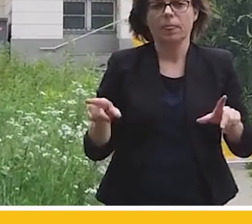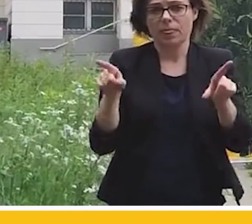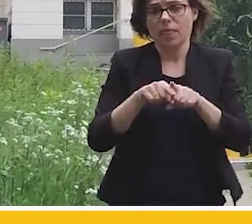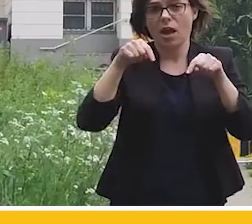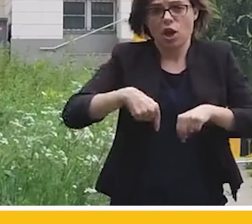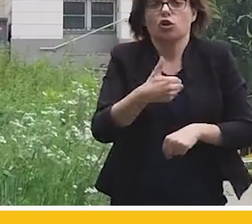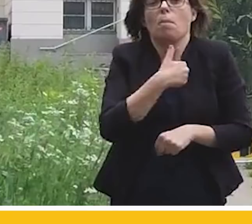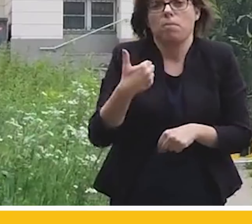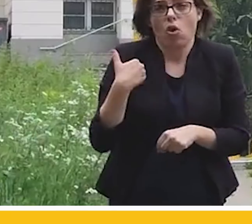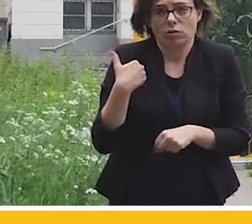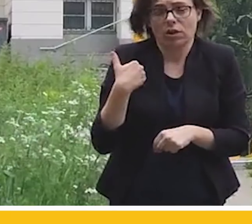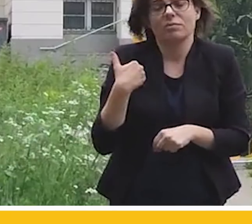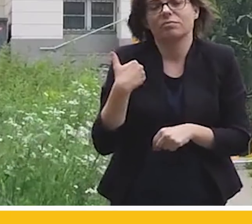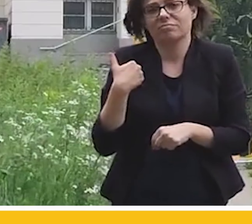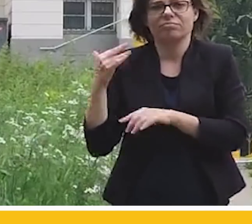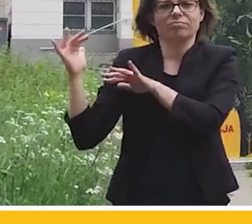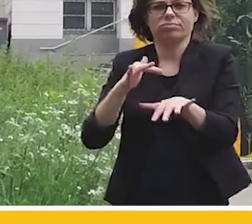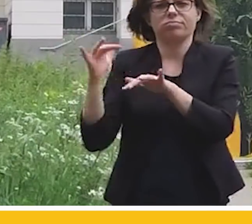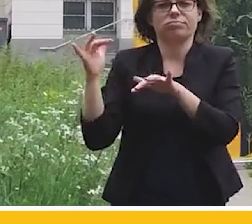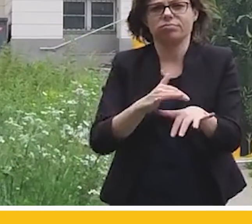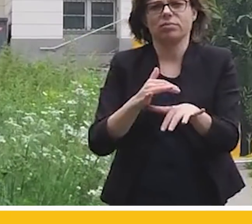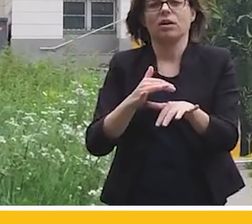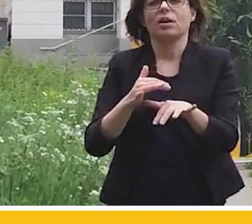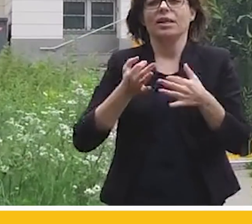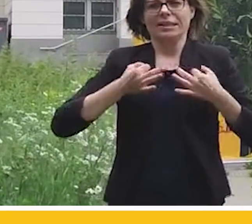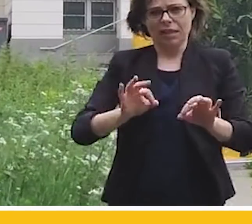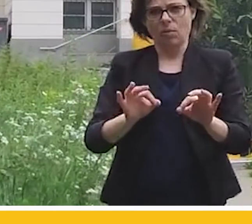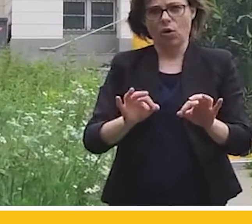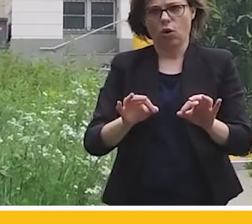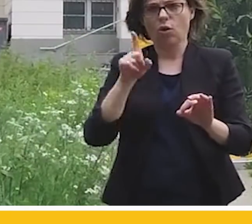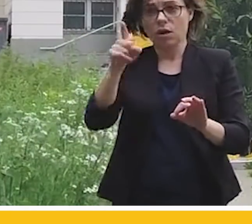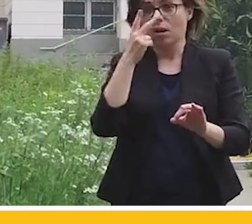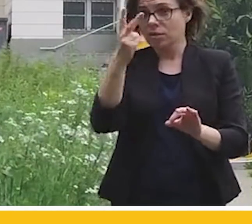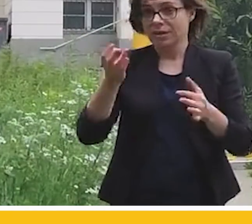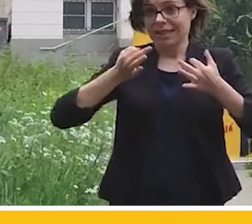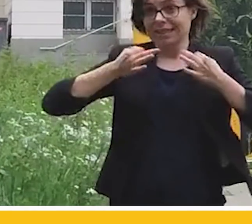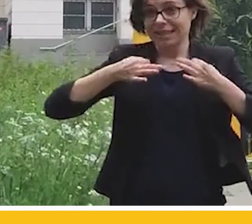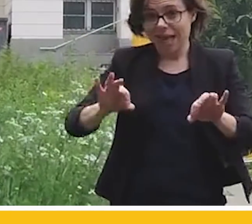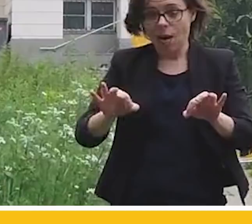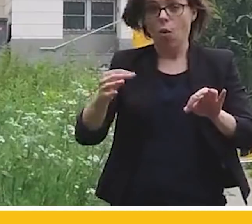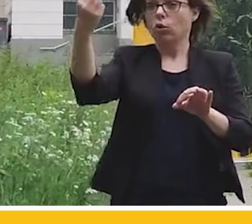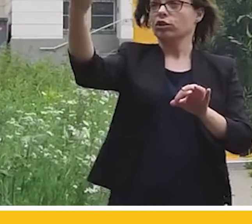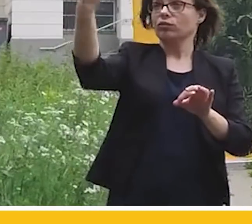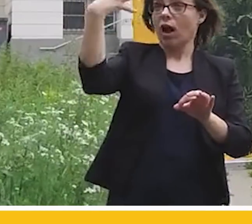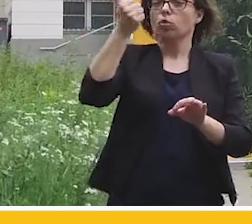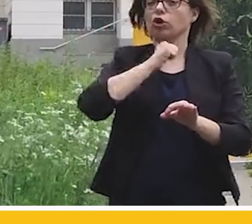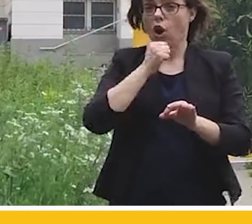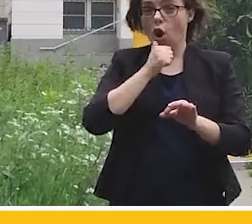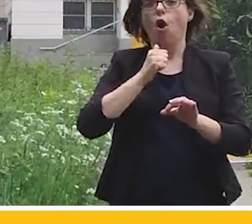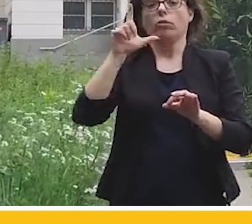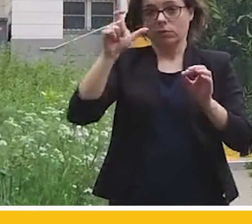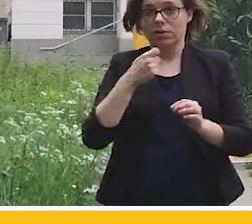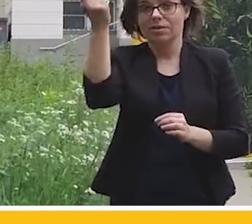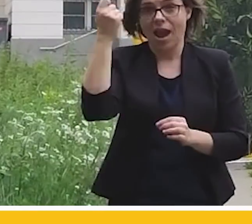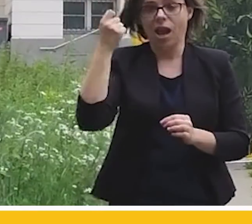napływają samochody, które jak ruszą na światłach, to wypluwają z siebie pół tablicy Mendelejeva. Ja dzisiaj